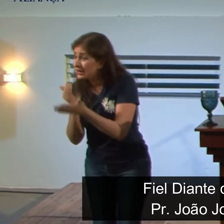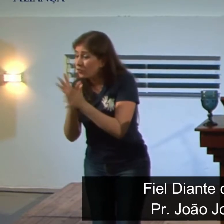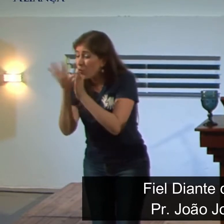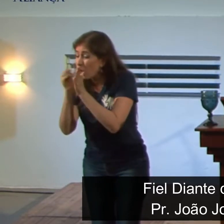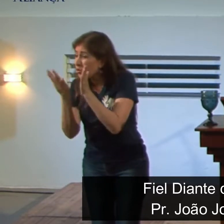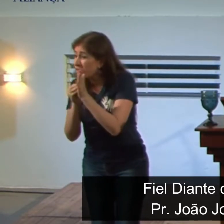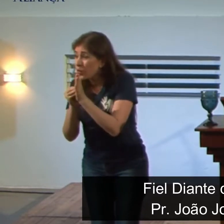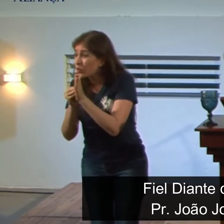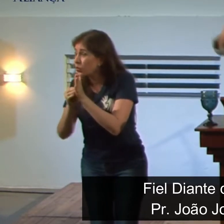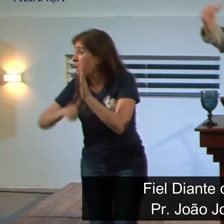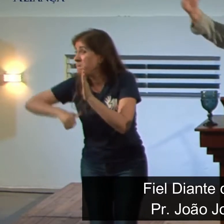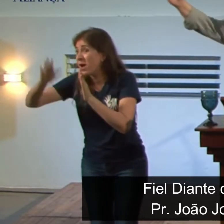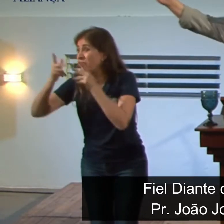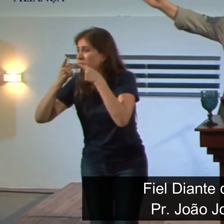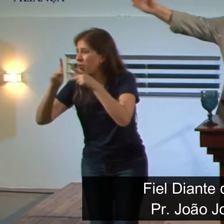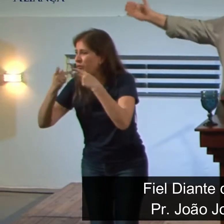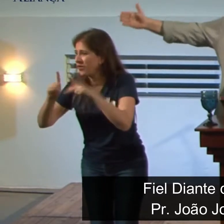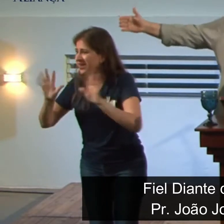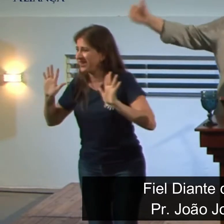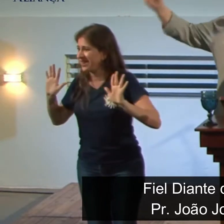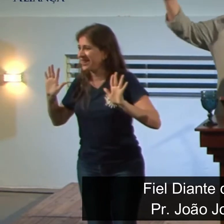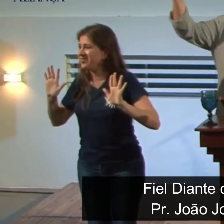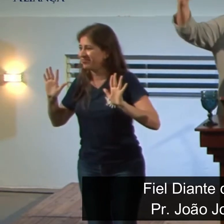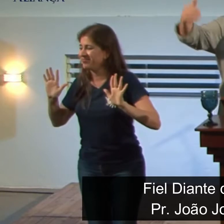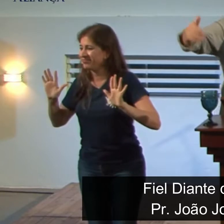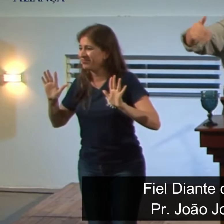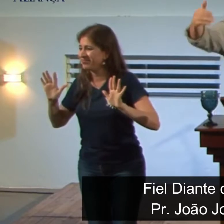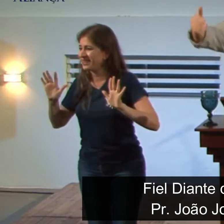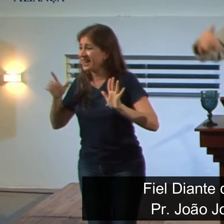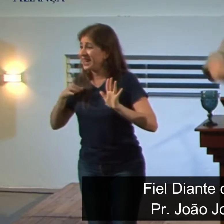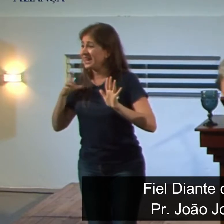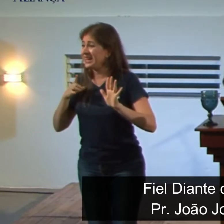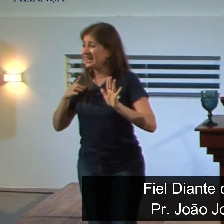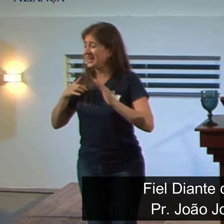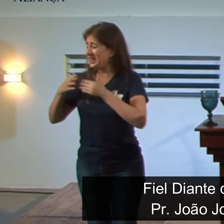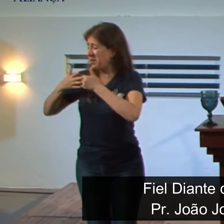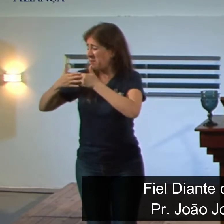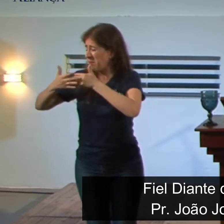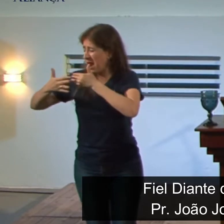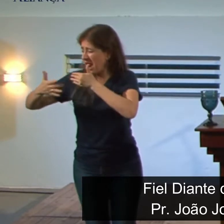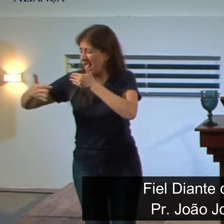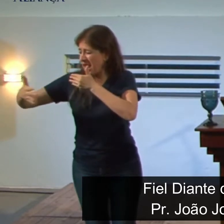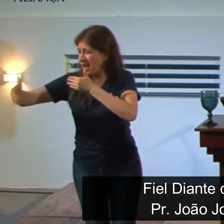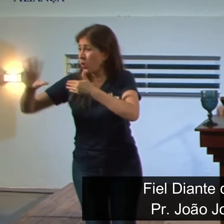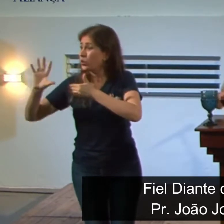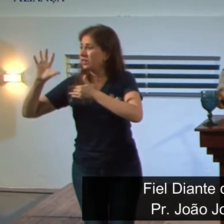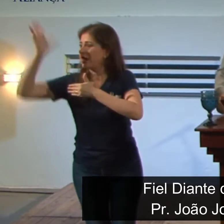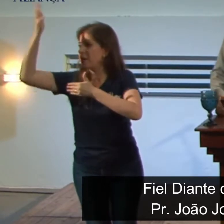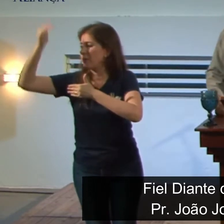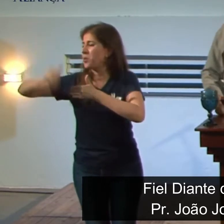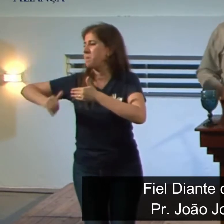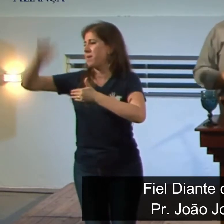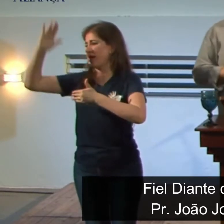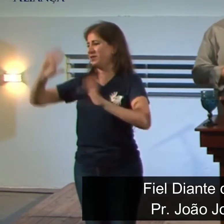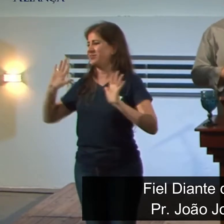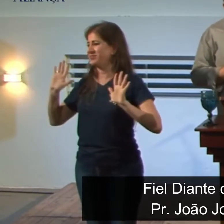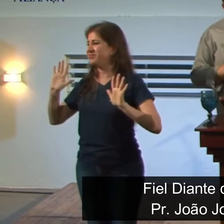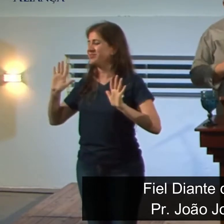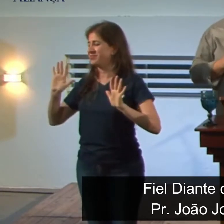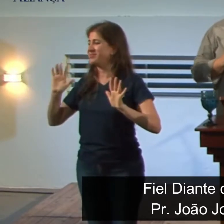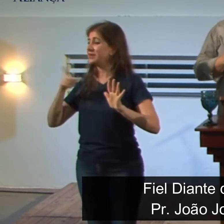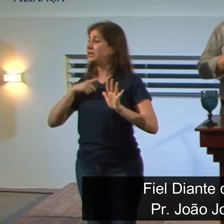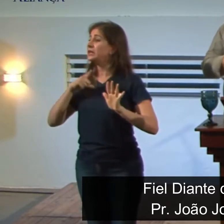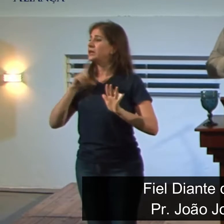conteúdo profético e também um maior tempo de extensão da atividade profética, por isso que esses livros são considerados